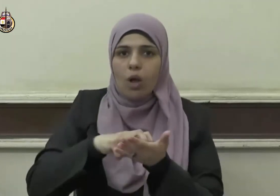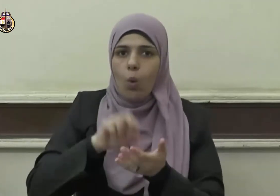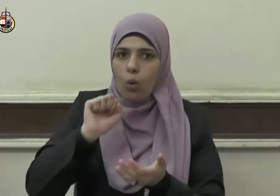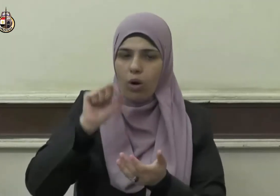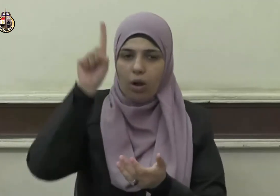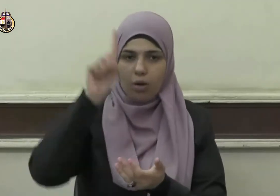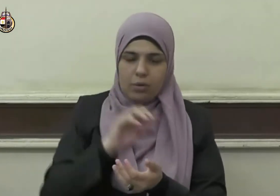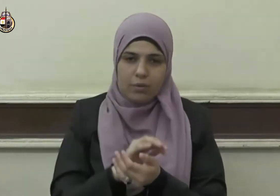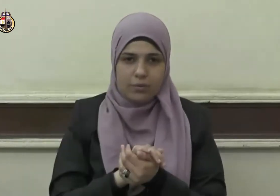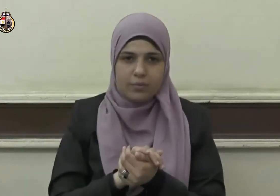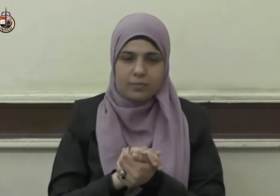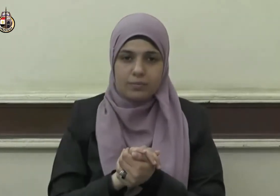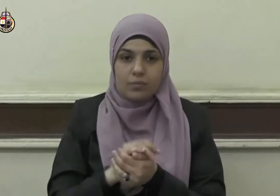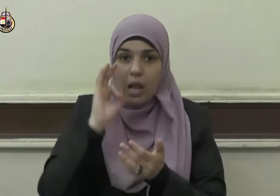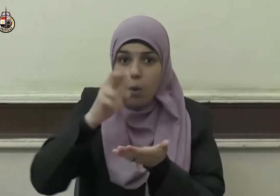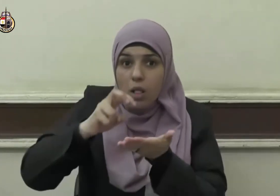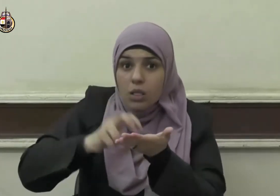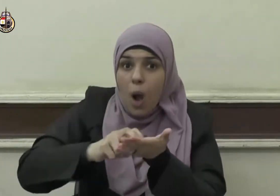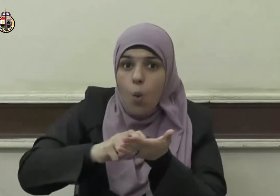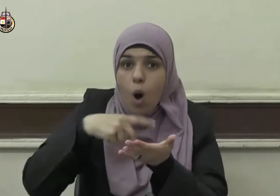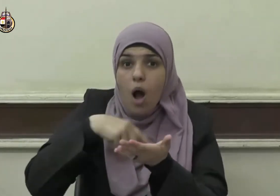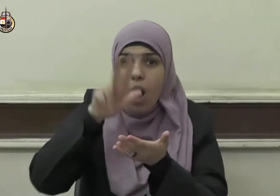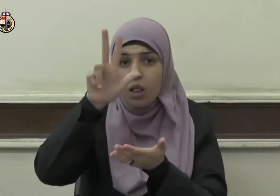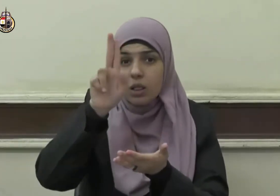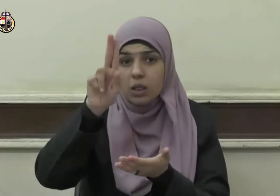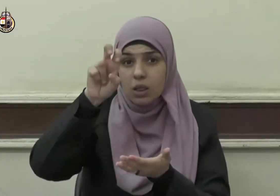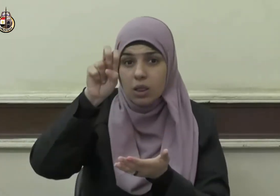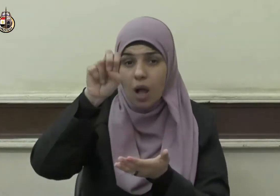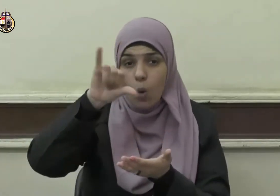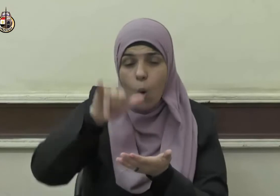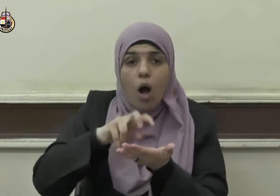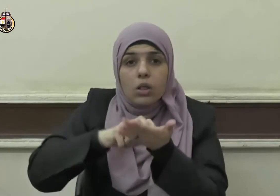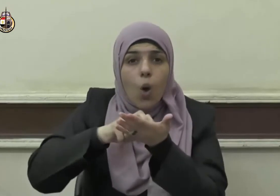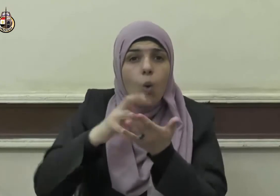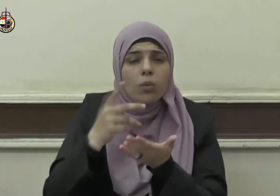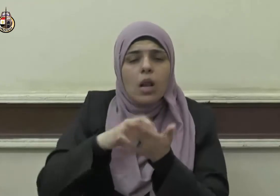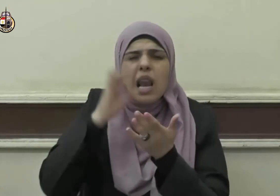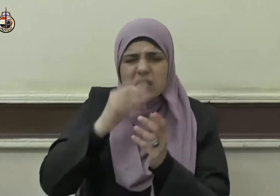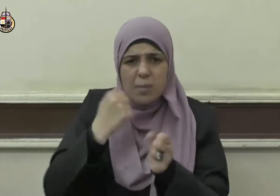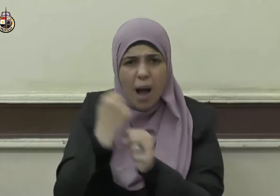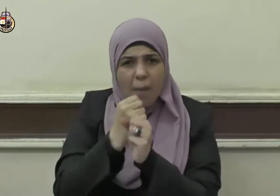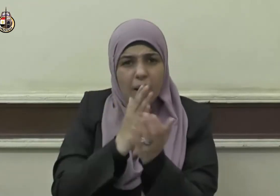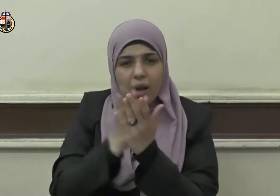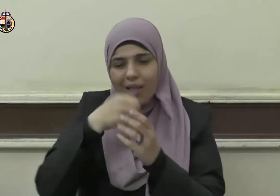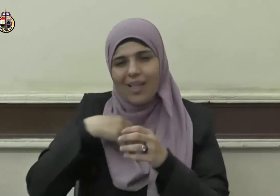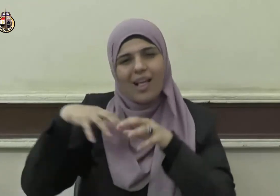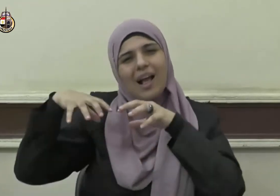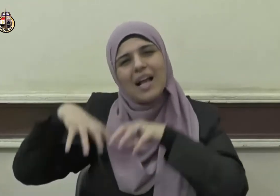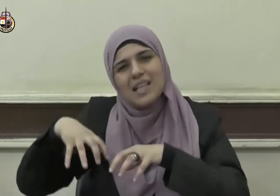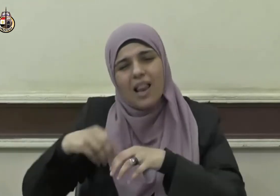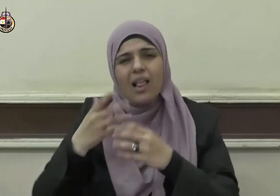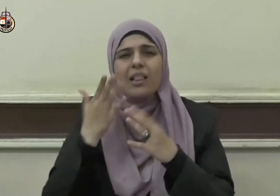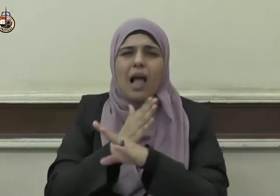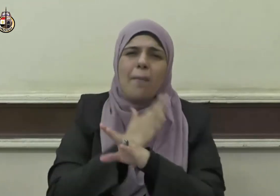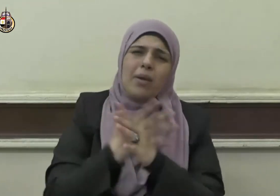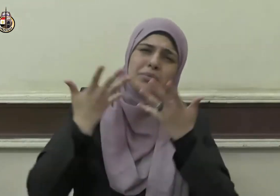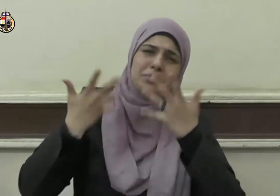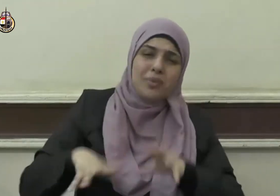فالتقوى لا تتحقق بالكسر والخموم وإنما